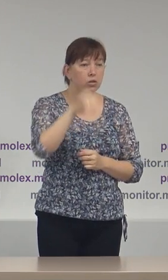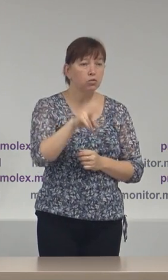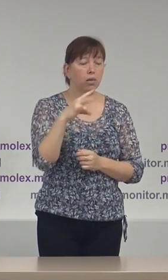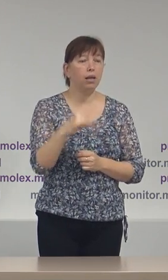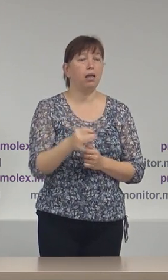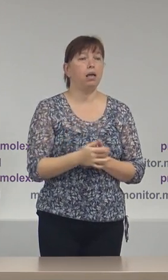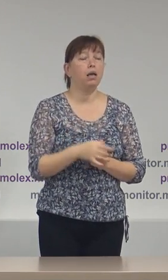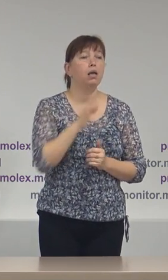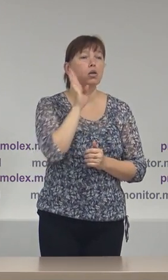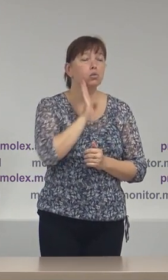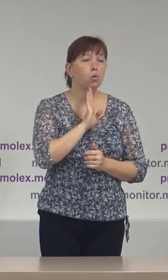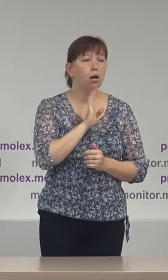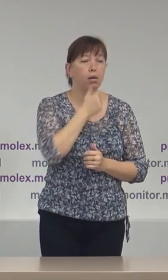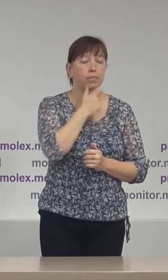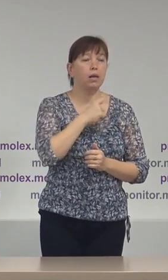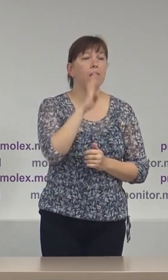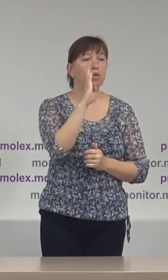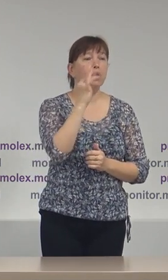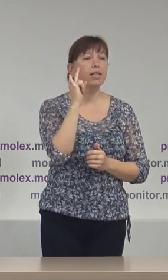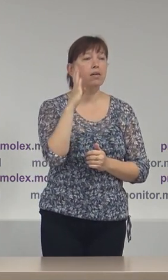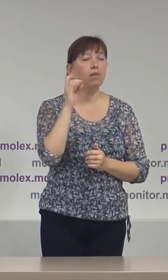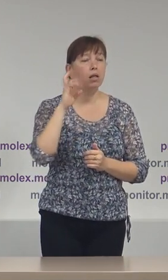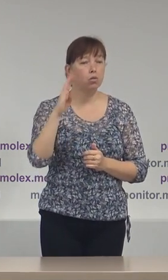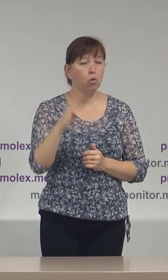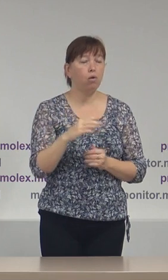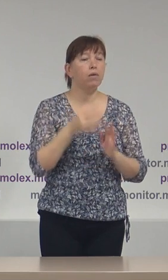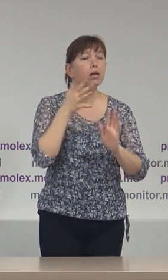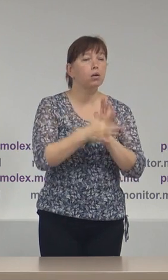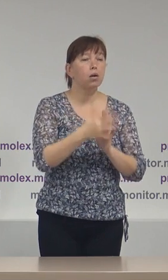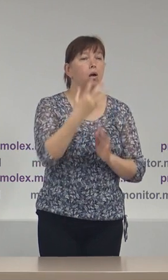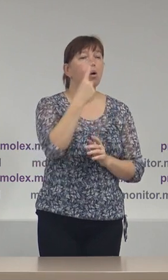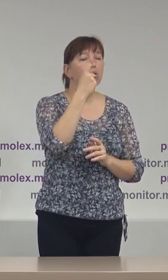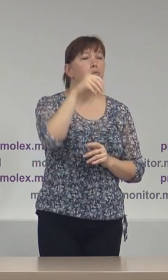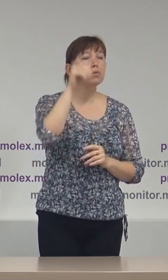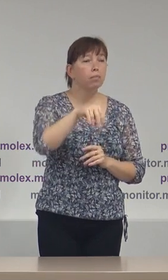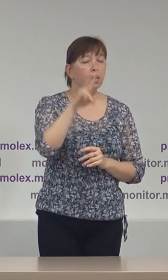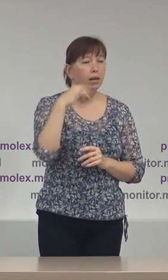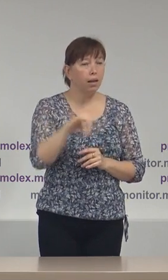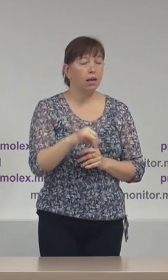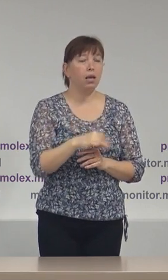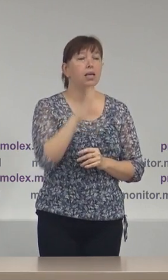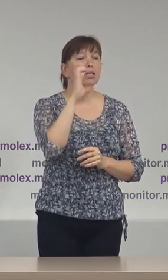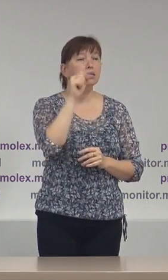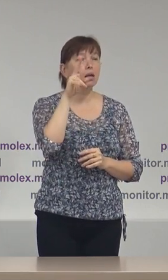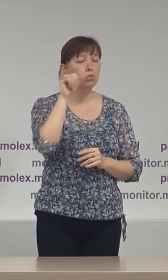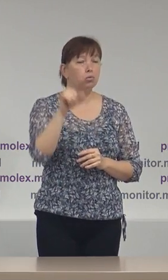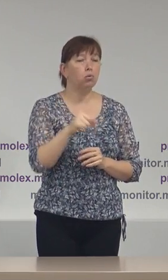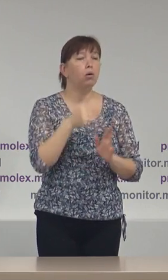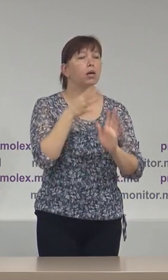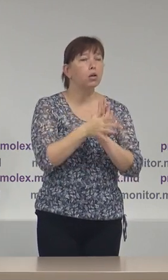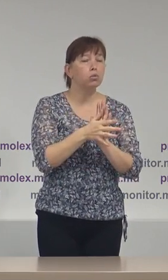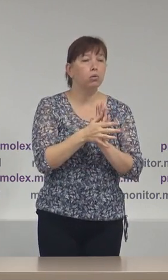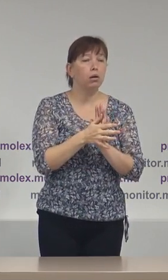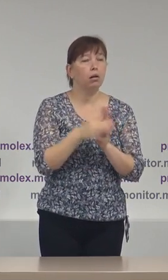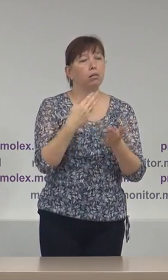lei doamna Violeta Ionvenov cheltuieli estimate la peste 105.000 lei doamna Maia Sandu cheltuieli estimate